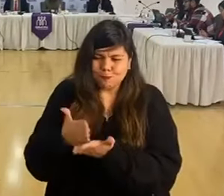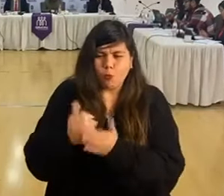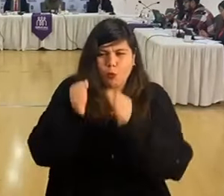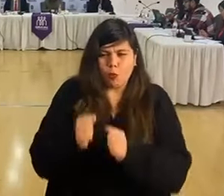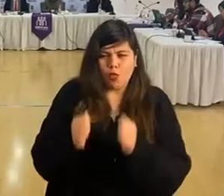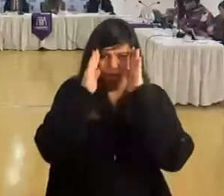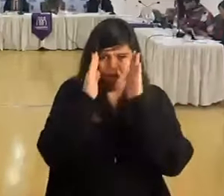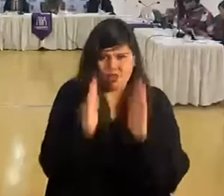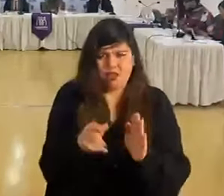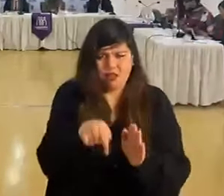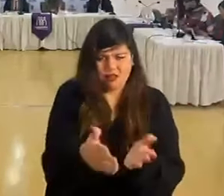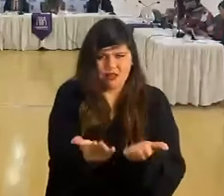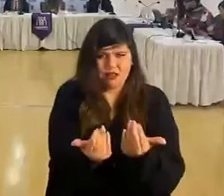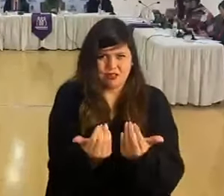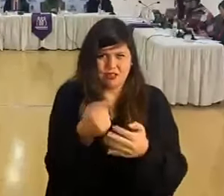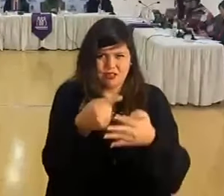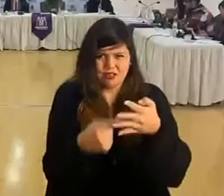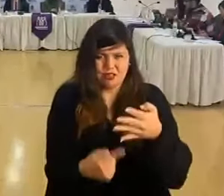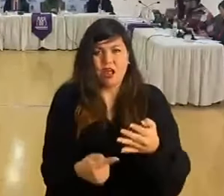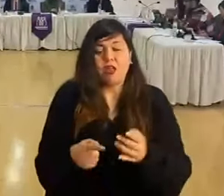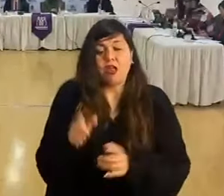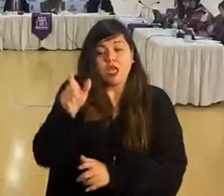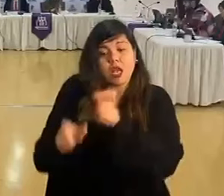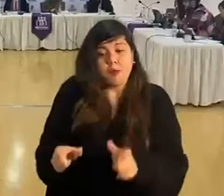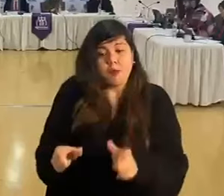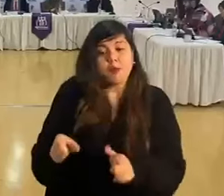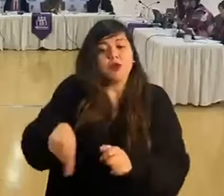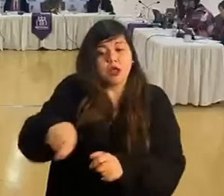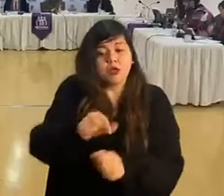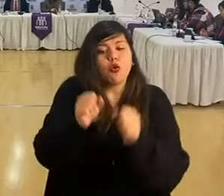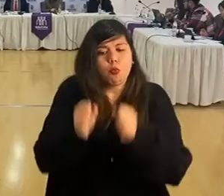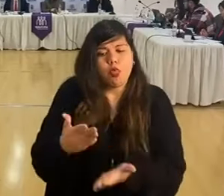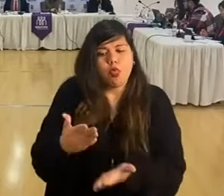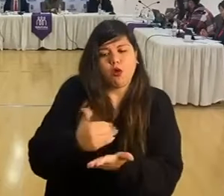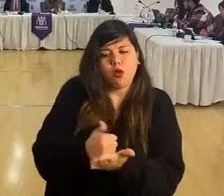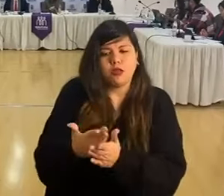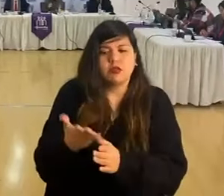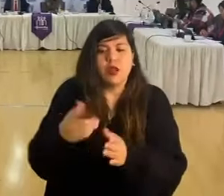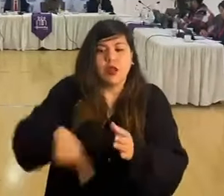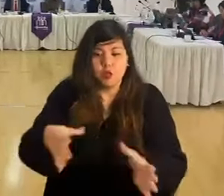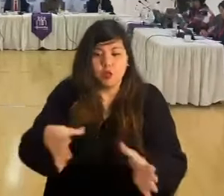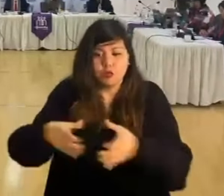llegar y también ayudar a que la gente se organice y pueda postular este fondo.